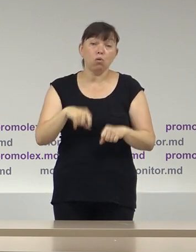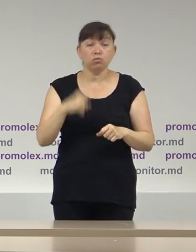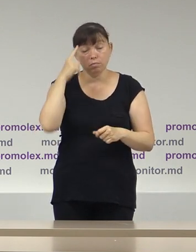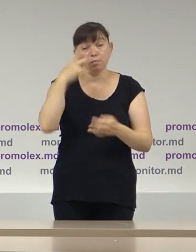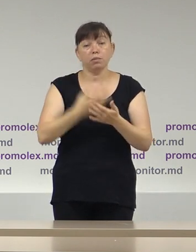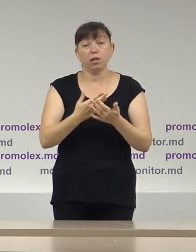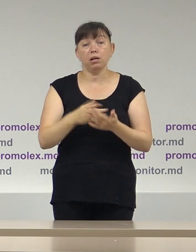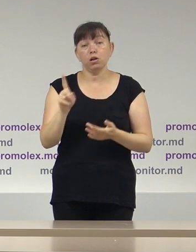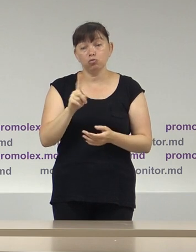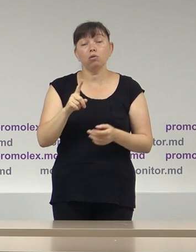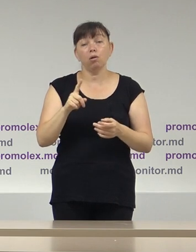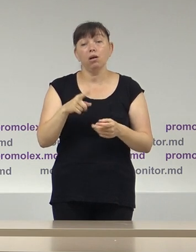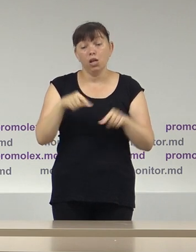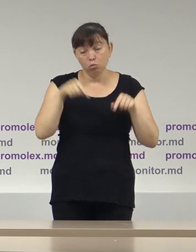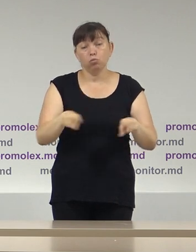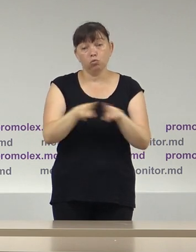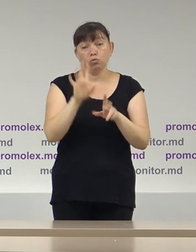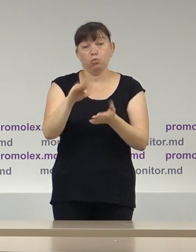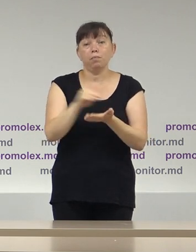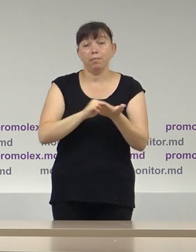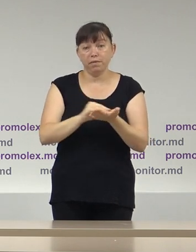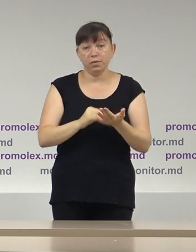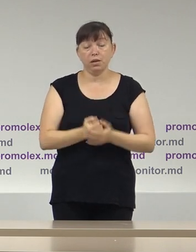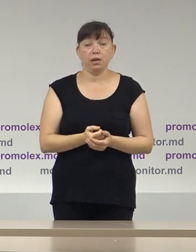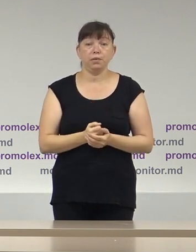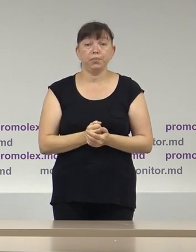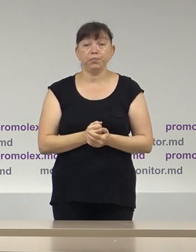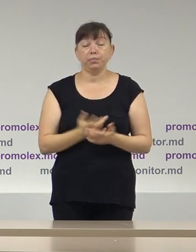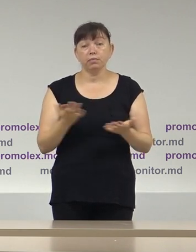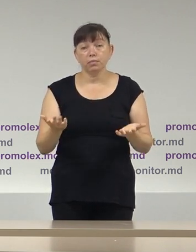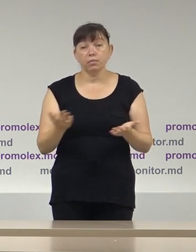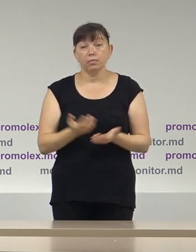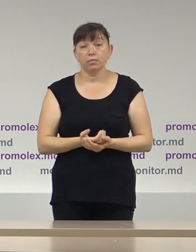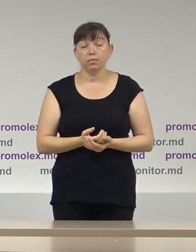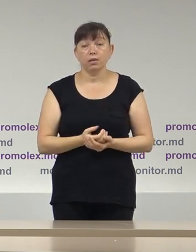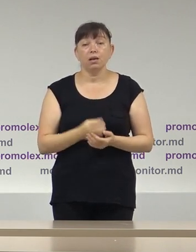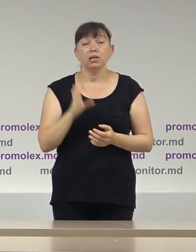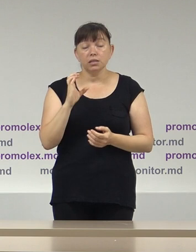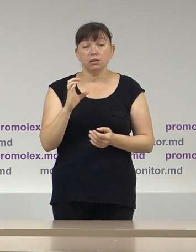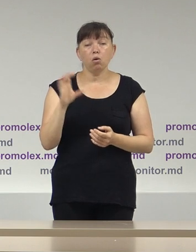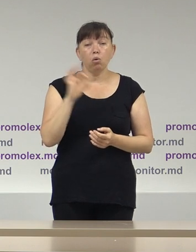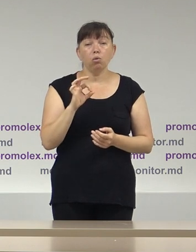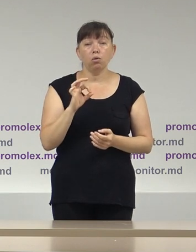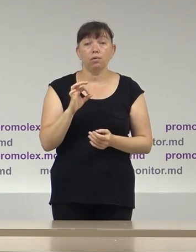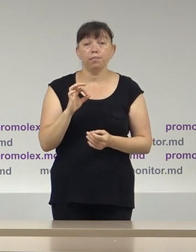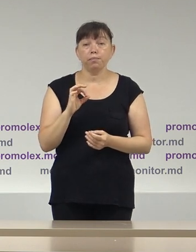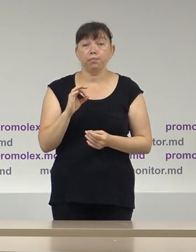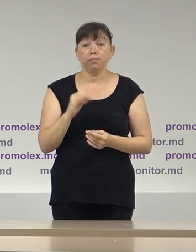aștepta și la acest scurtin. Deci, cu referință la